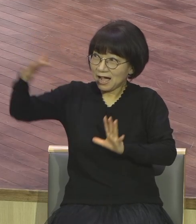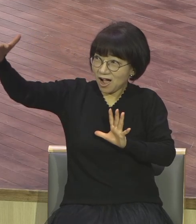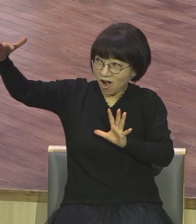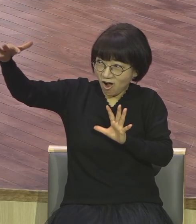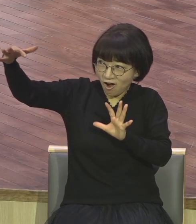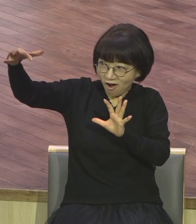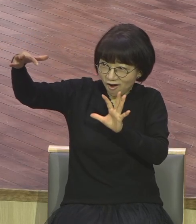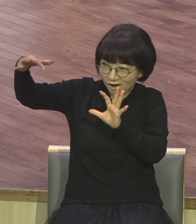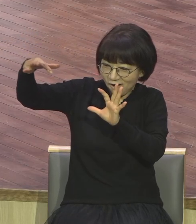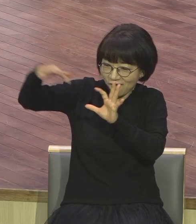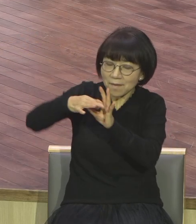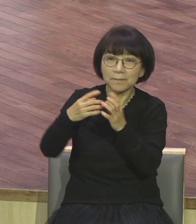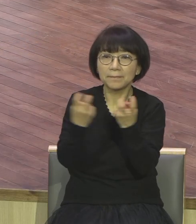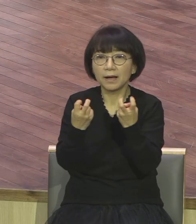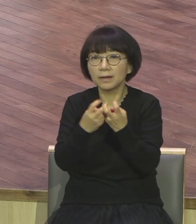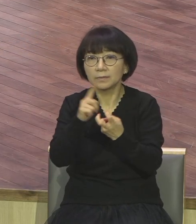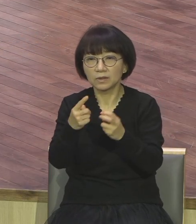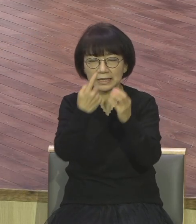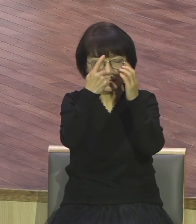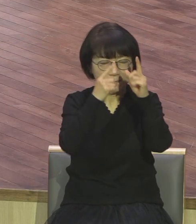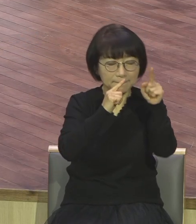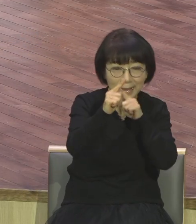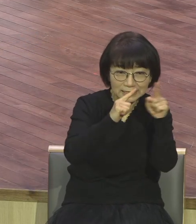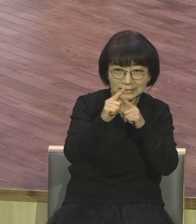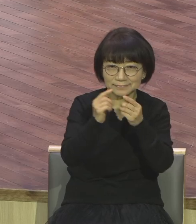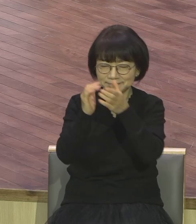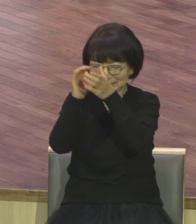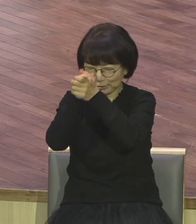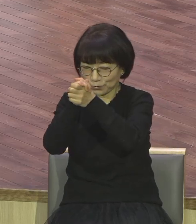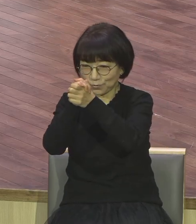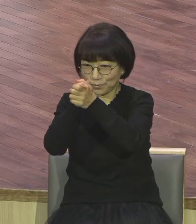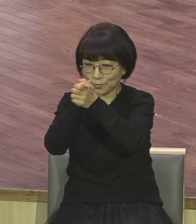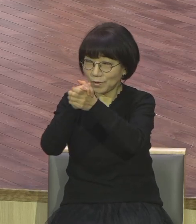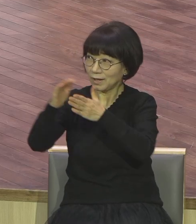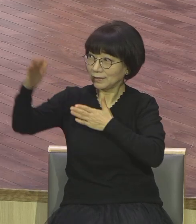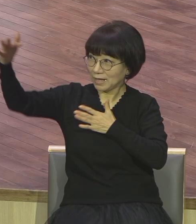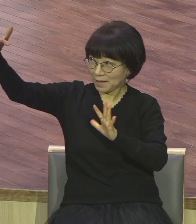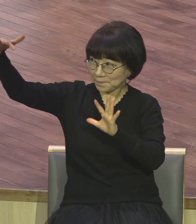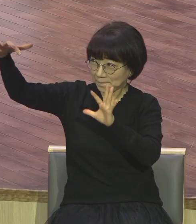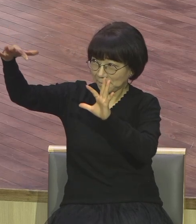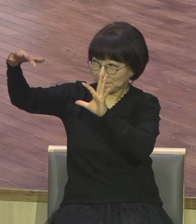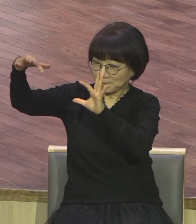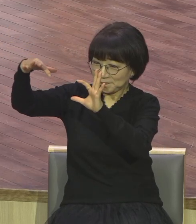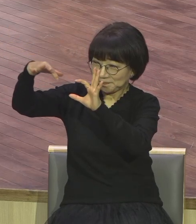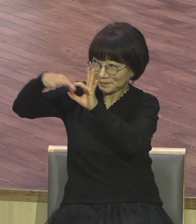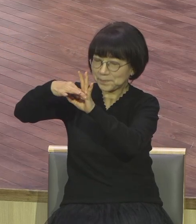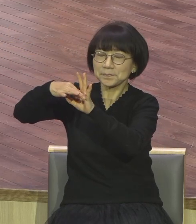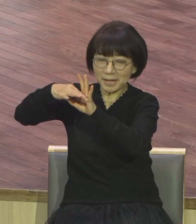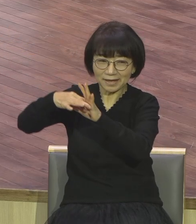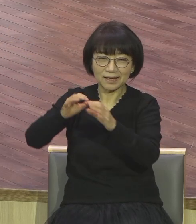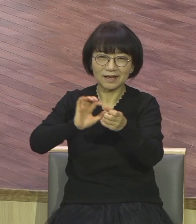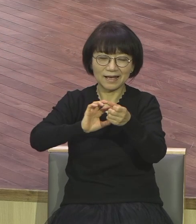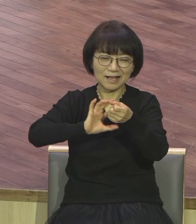나와 연결이 되고 2, 3, 7 나라로 확산되는 거다 그래서 사단이 제일 무수한 것이 뭐냐